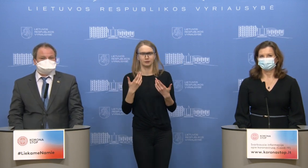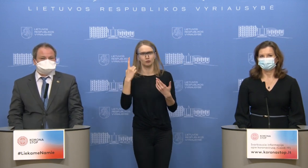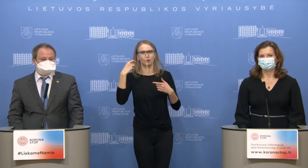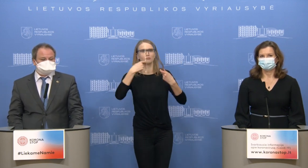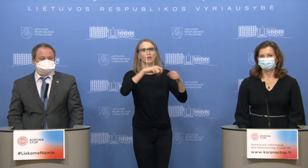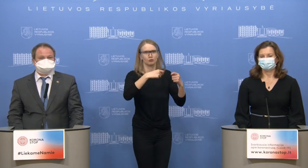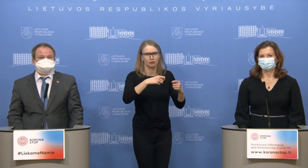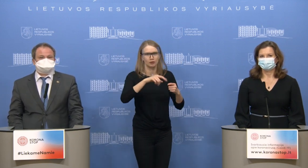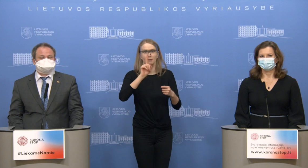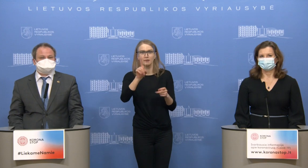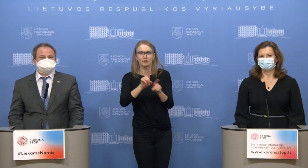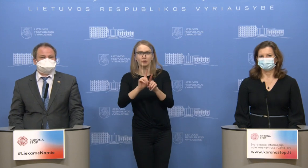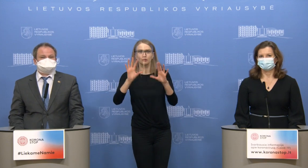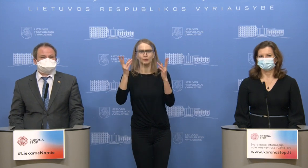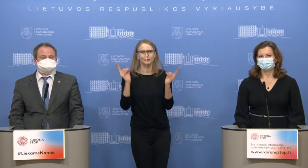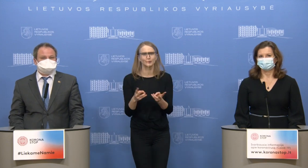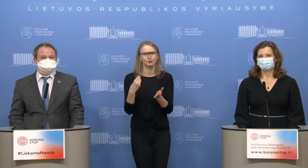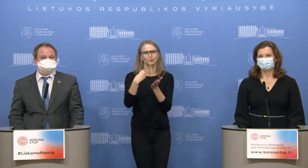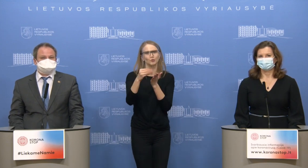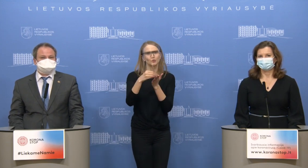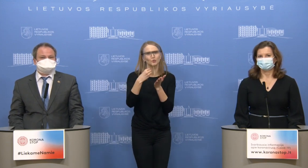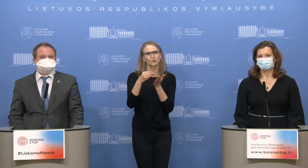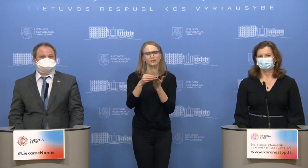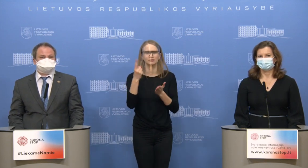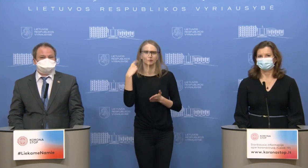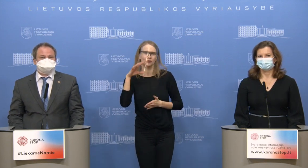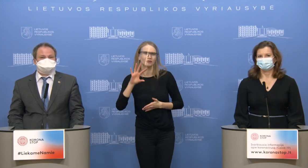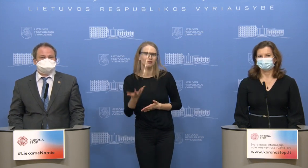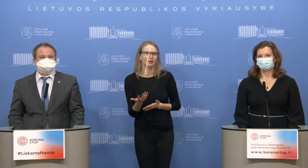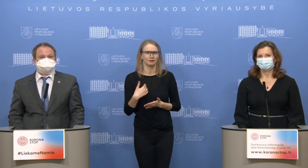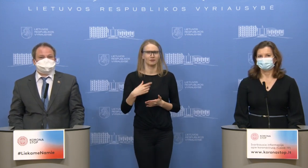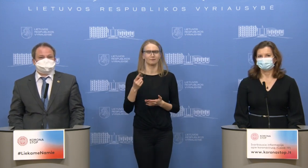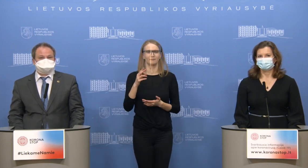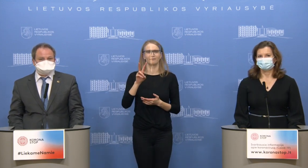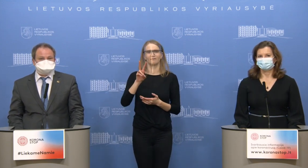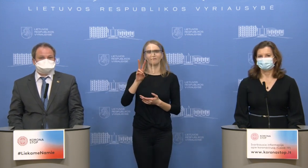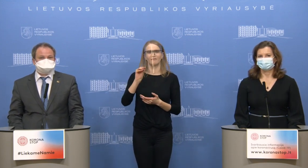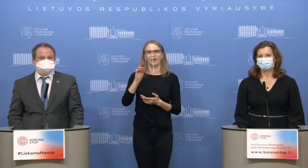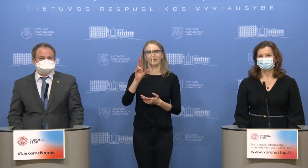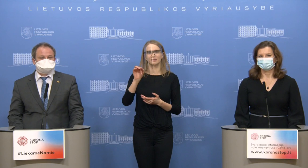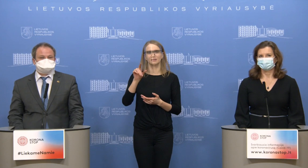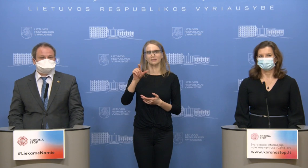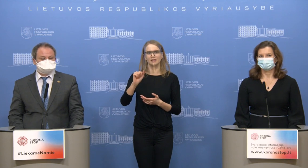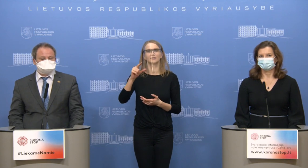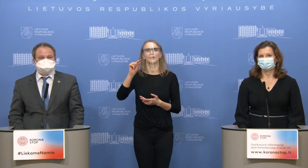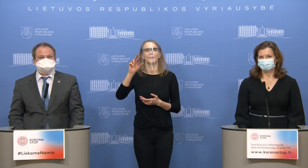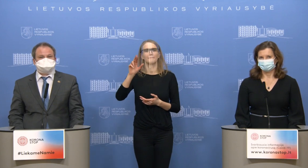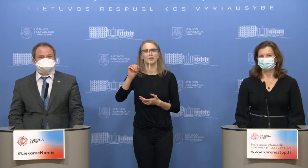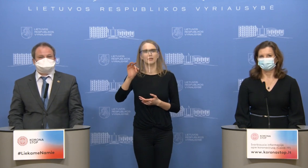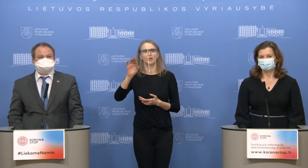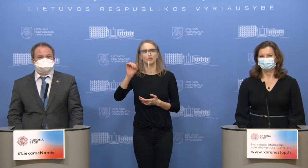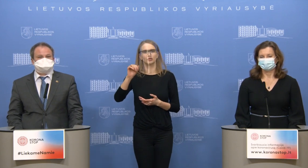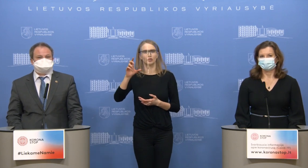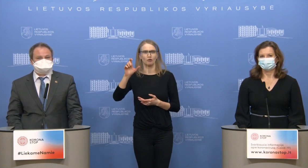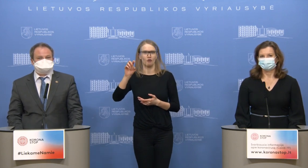galite vėlgi verslios Lietuvos puslapėje pagal šią iniciatyvą, verslas prieš kovį 19, susirasti gamintoje, kuris tikiu greitai